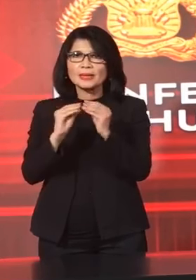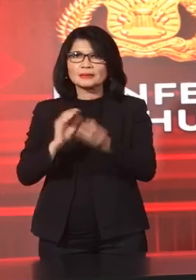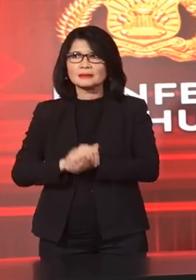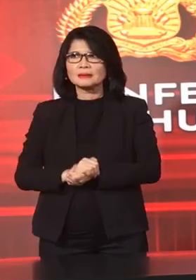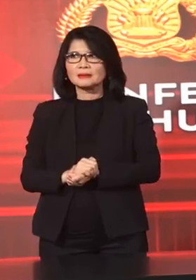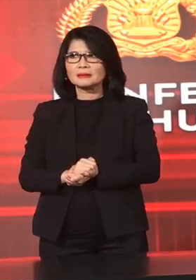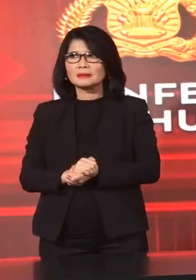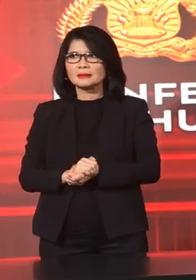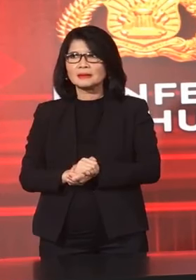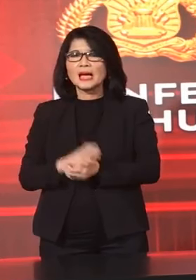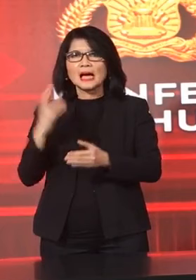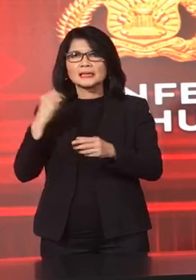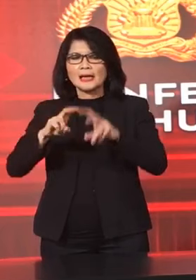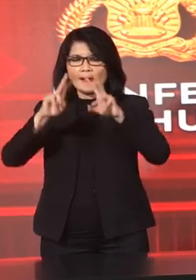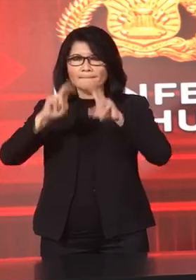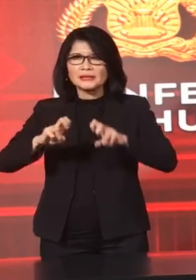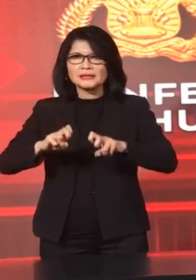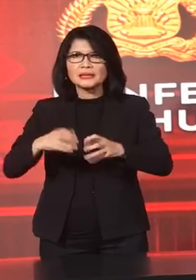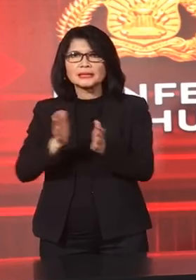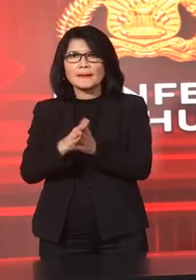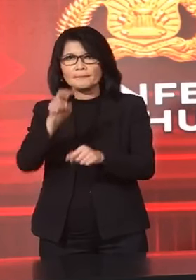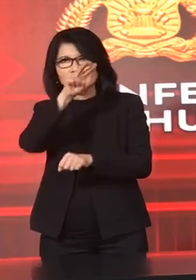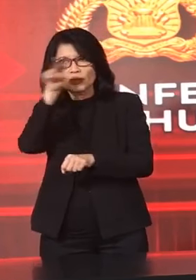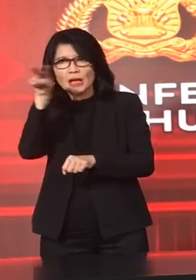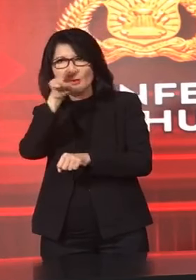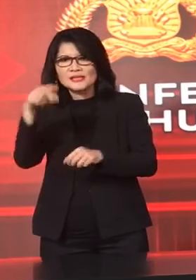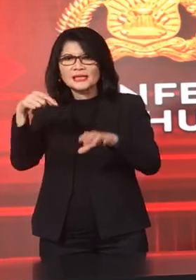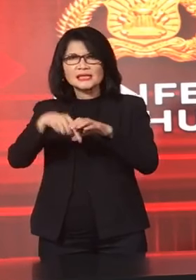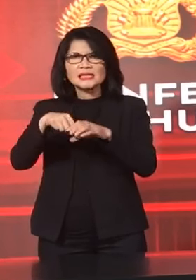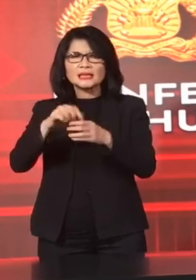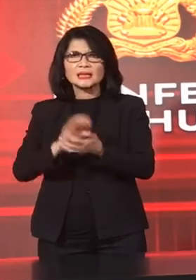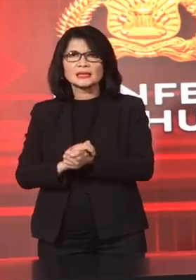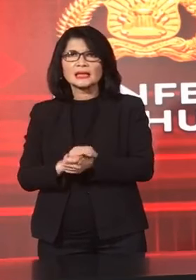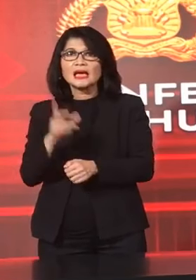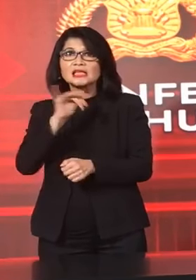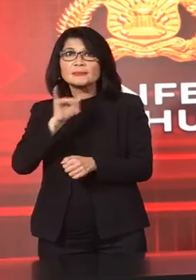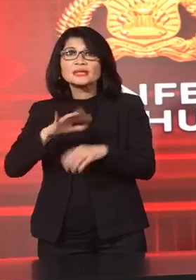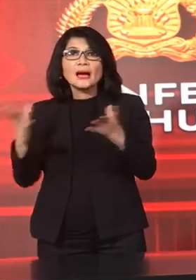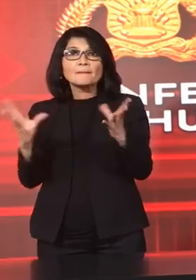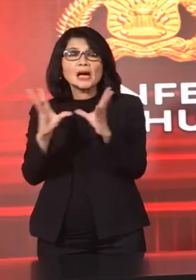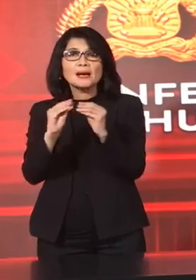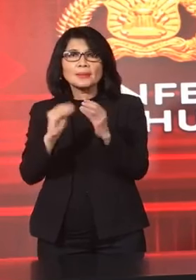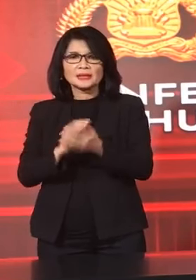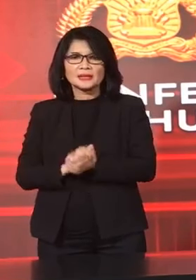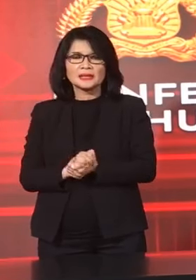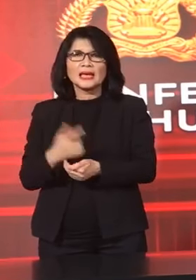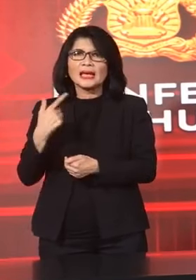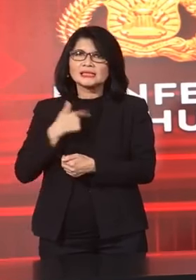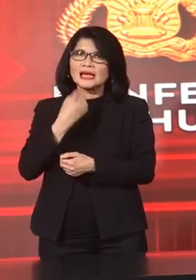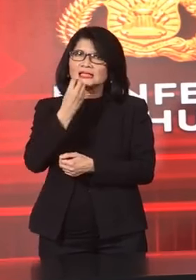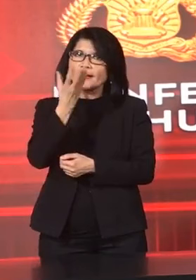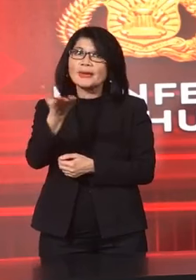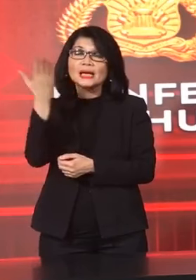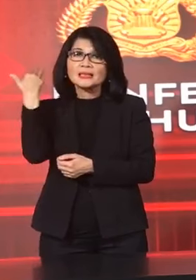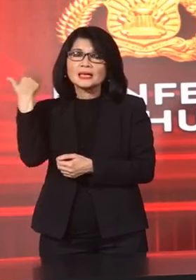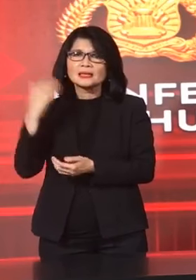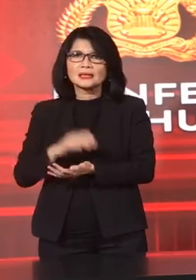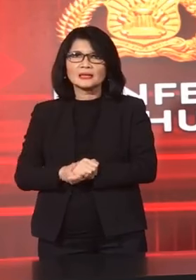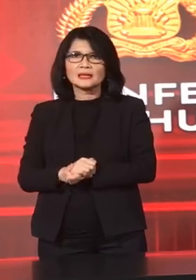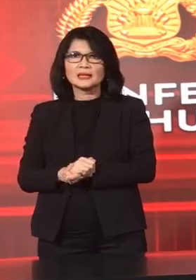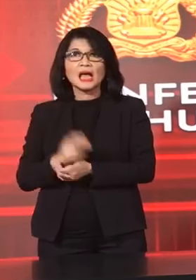Antara penyidik Dan juga Pihak pengawasan Internal Itu seperti apa ya Pak Harapannya Oke Yang saya sampaikan Tadi